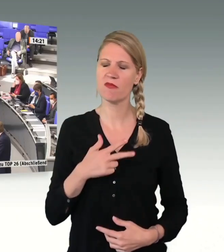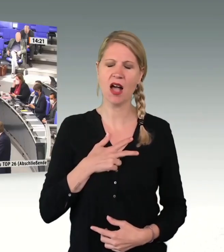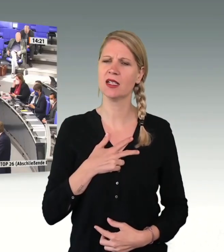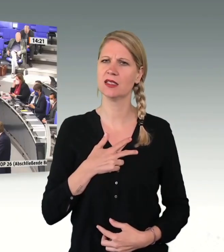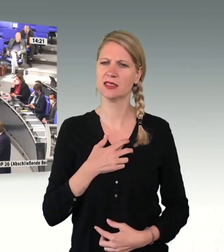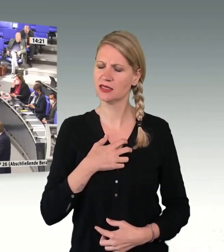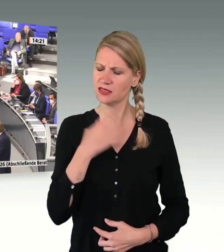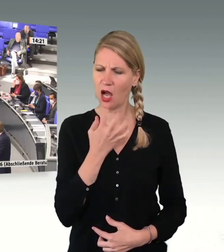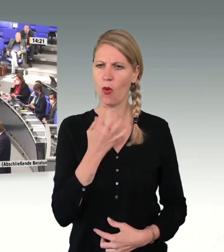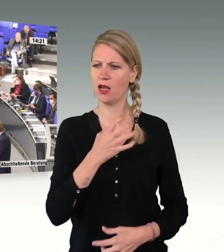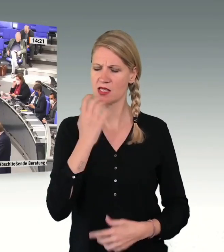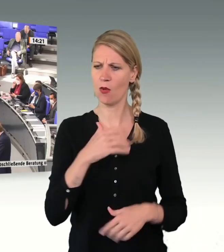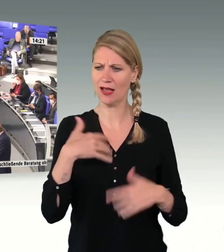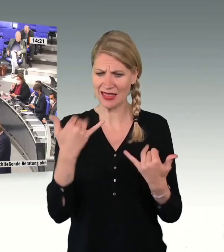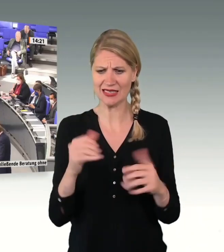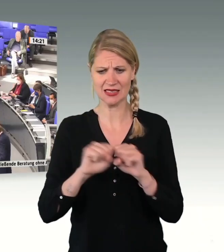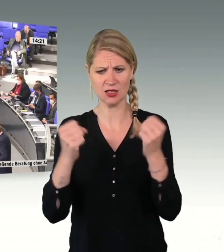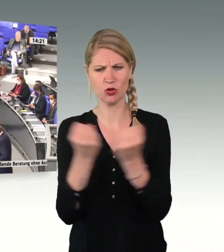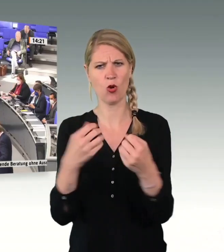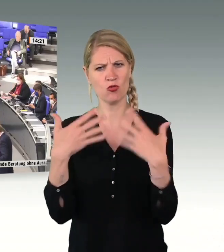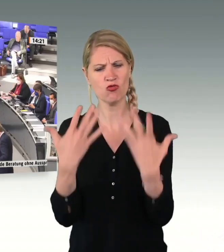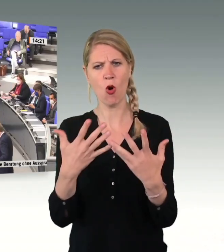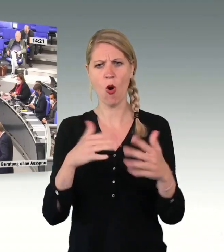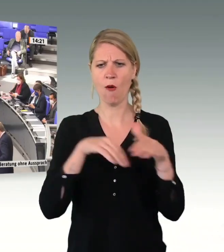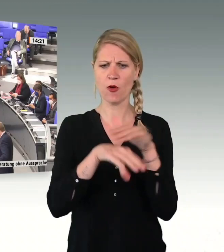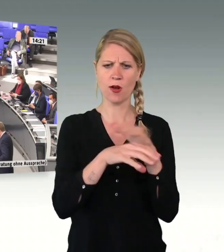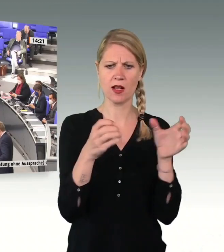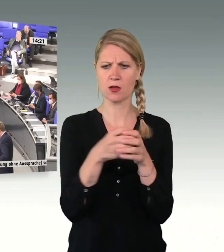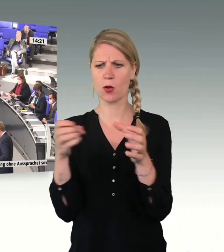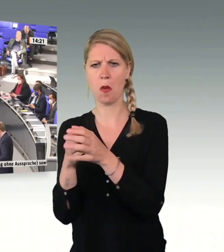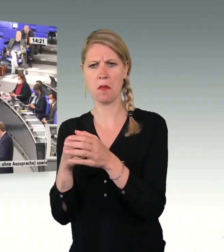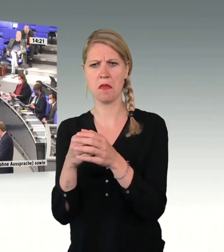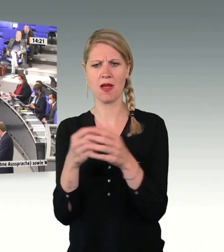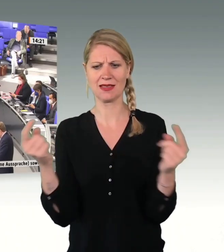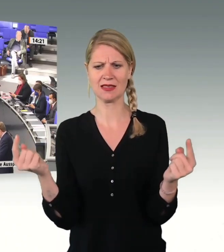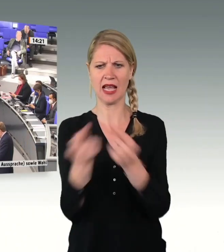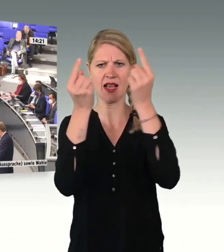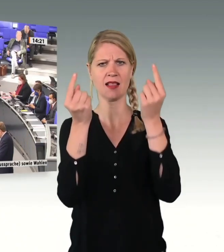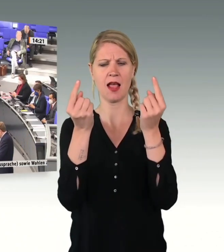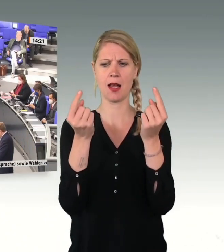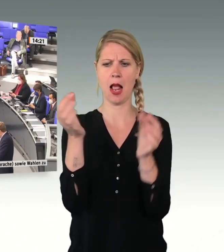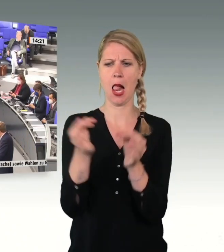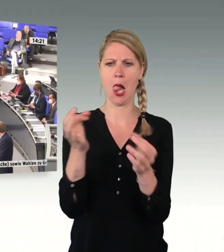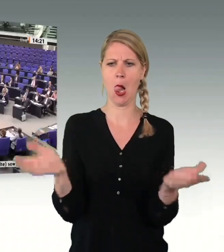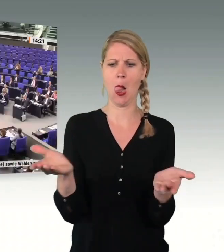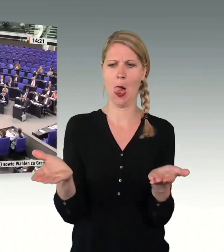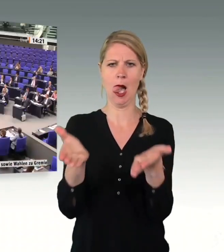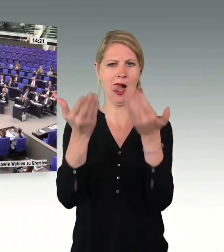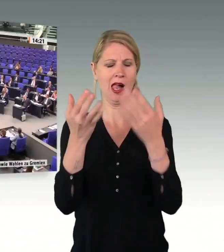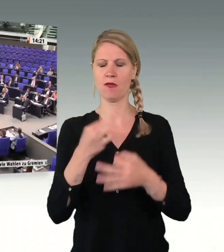erzürnt, in der jetzigen Lage so Flüchtlingsgruppen gegeneinander auszuspielen. Und für uns als CDU-CSU ist bleibt